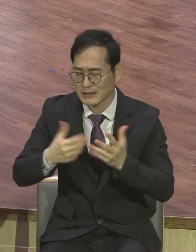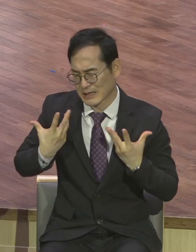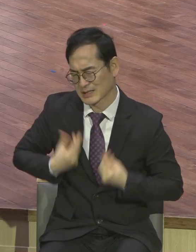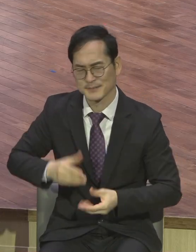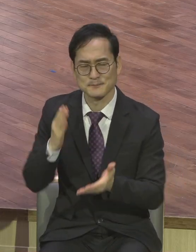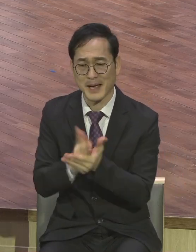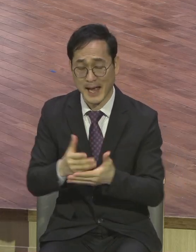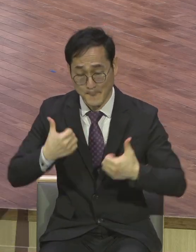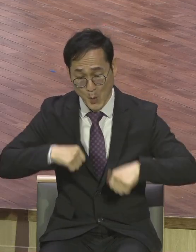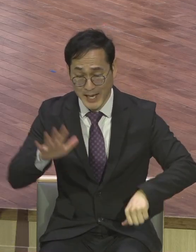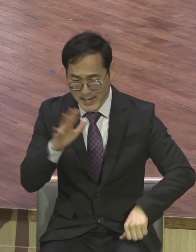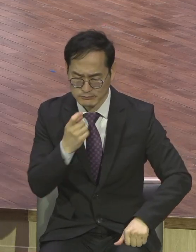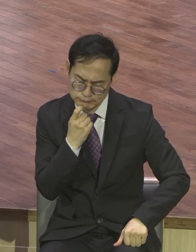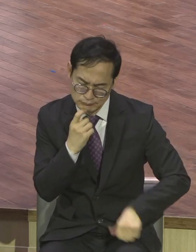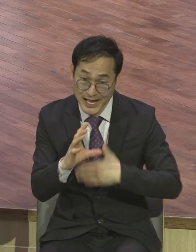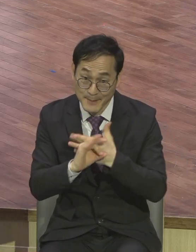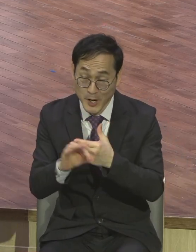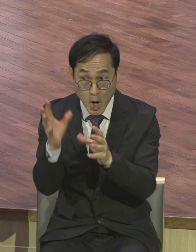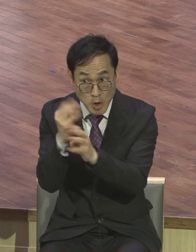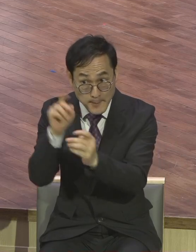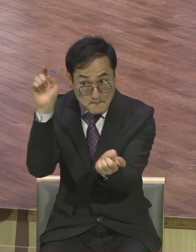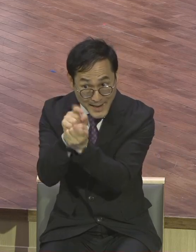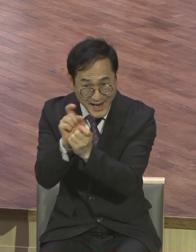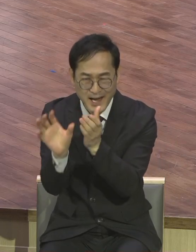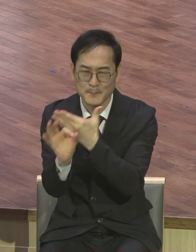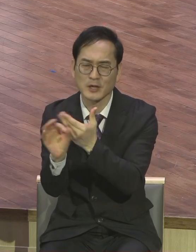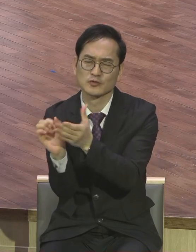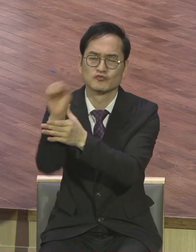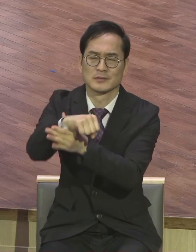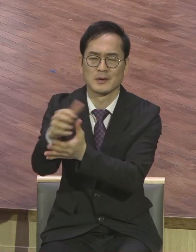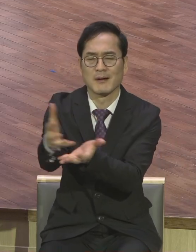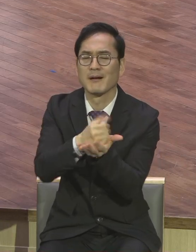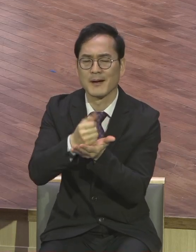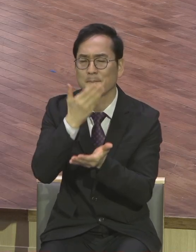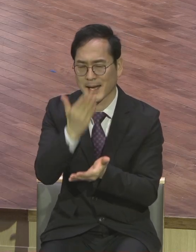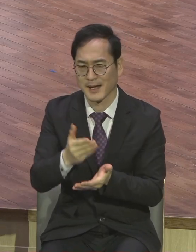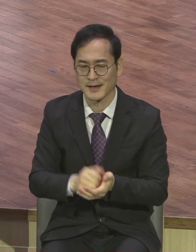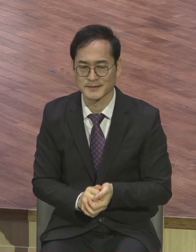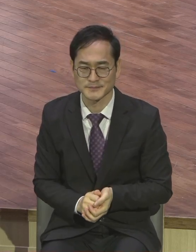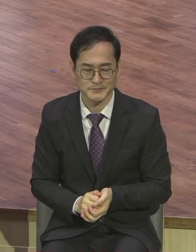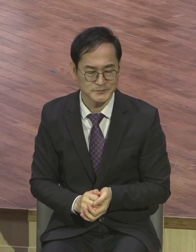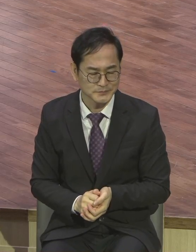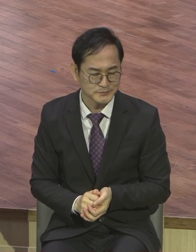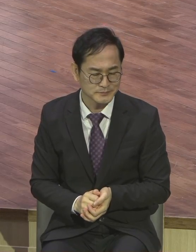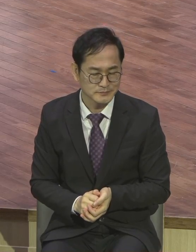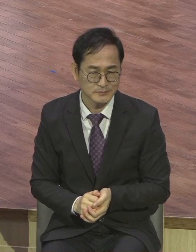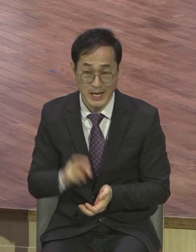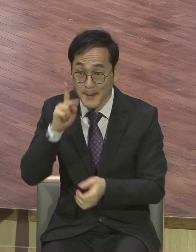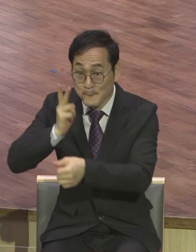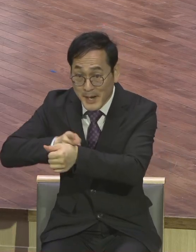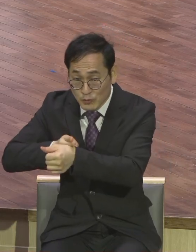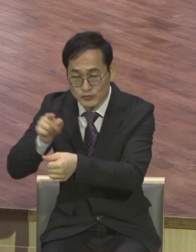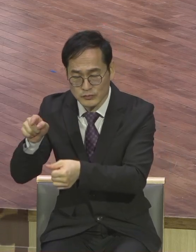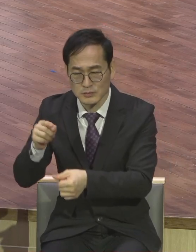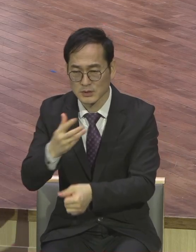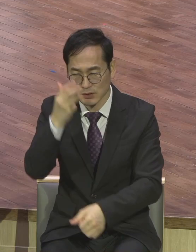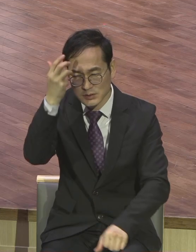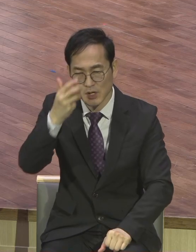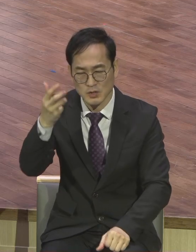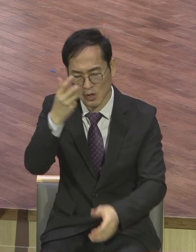포기하지 아니하면 때가 이름에 거두리라 사도 바울은 성령을 위하여 산을 심는 삶을